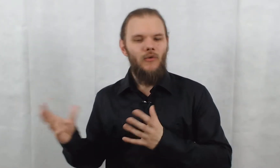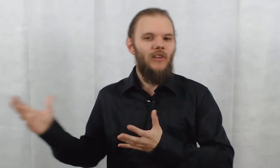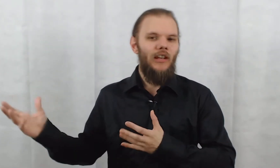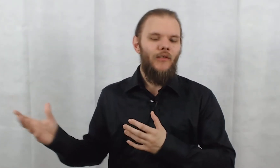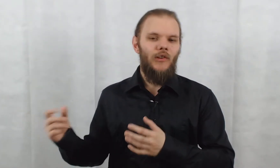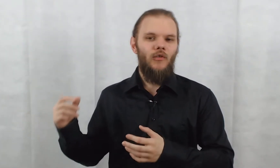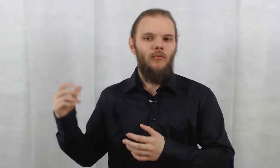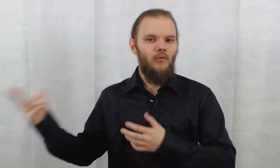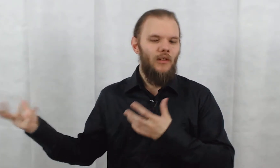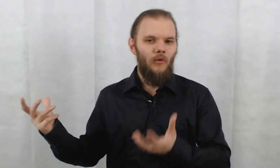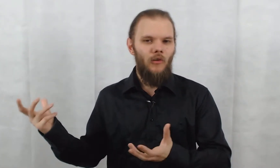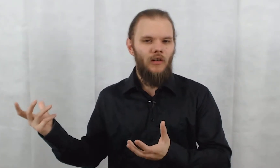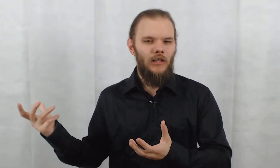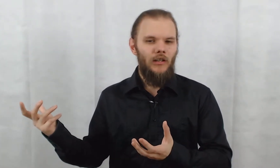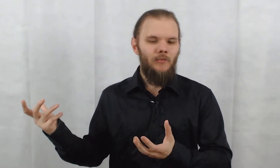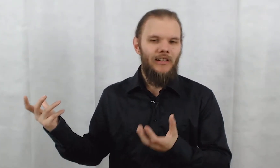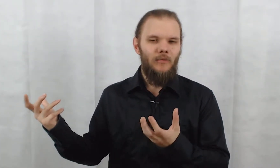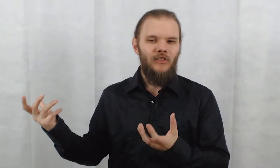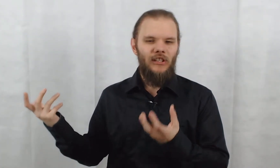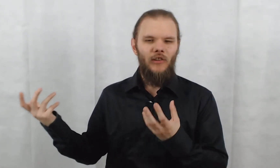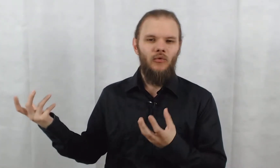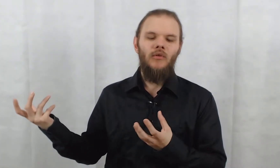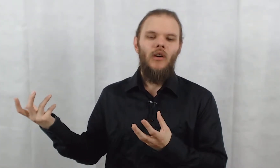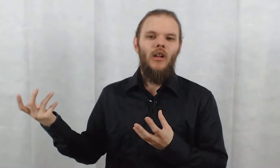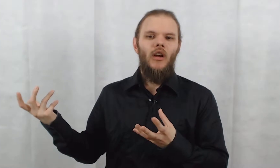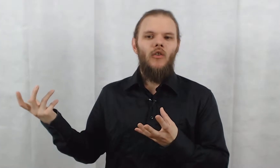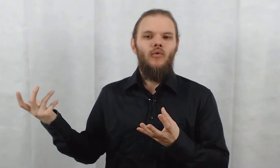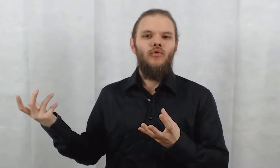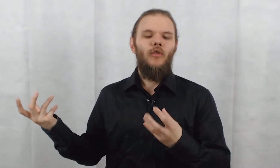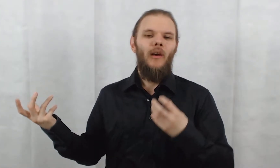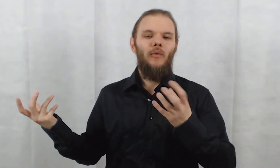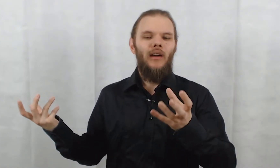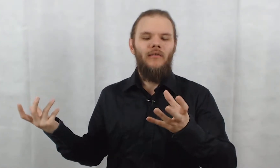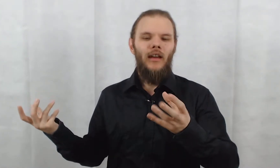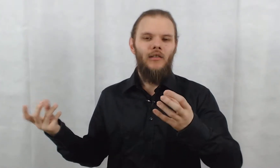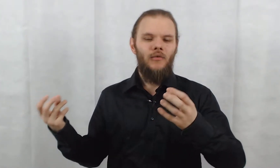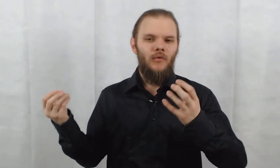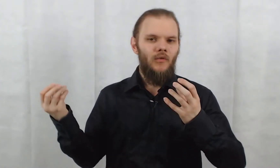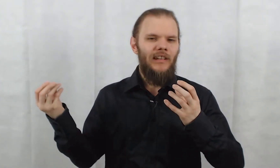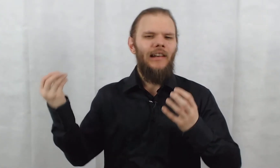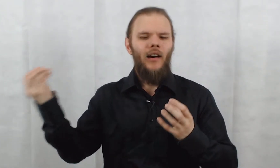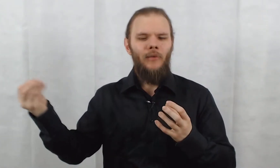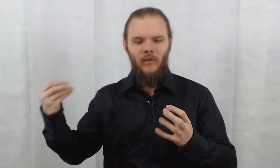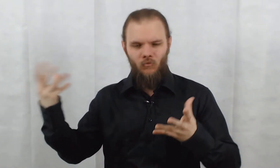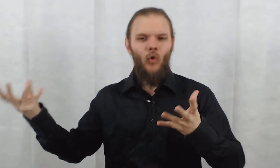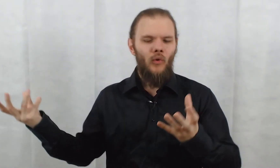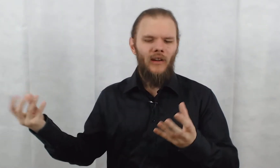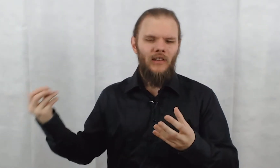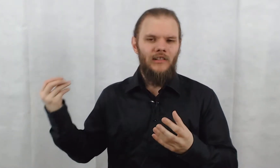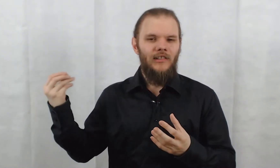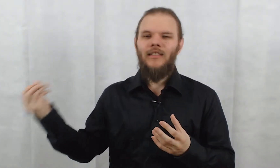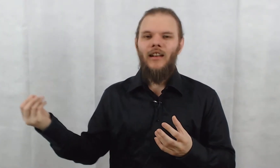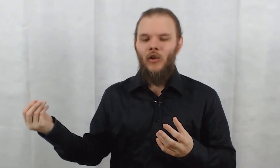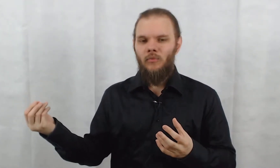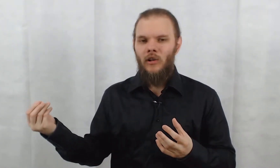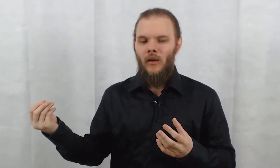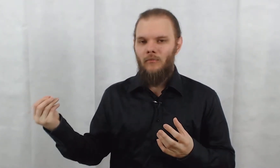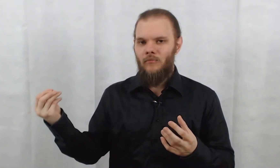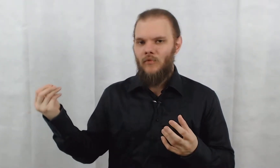scène avec Blue Devil et Madame Xanadu où justement, on nous révèle qu'il était là depuis quelques